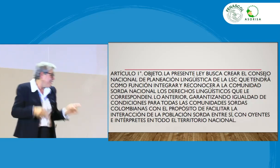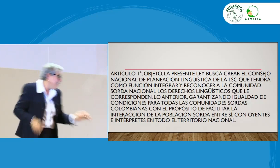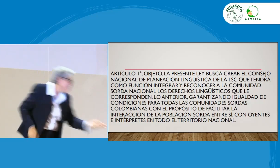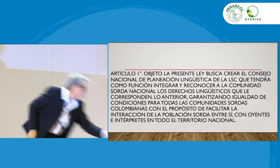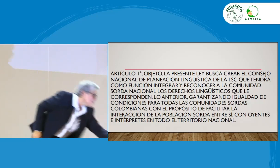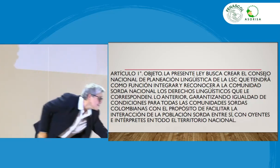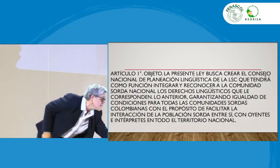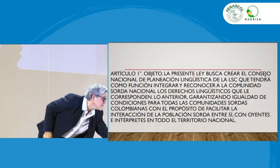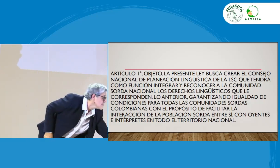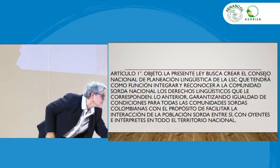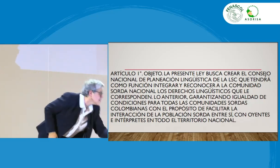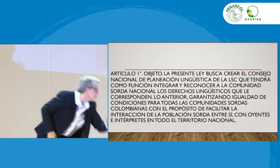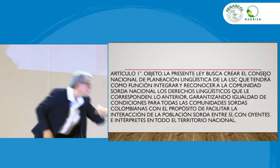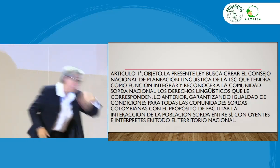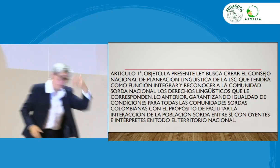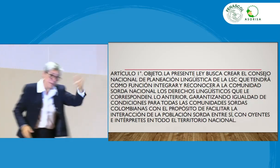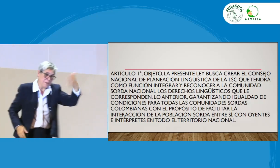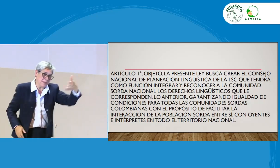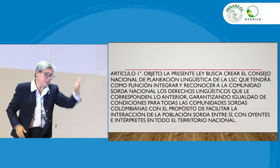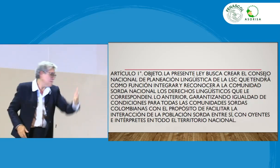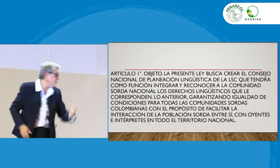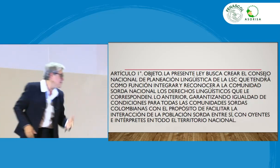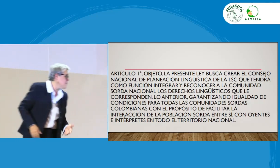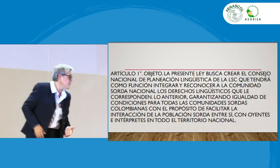La siguiente. La